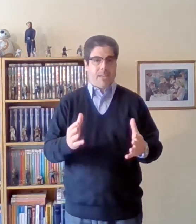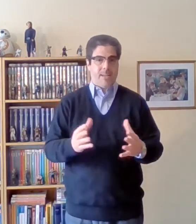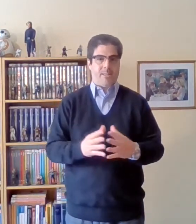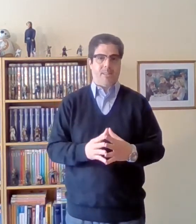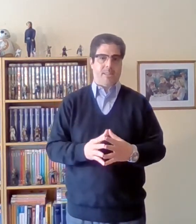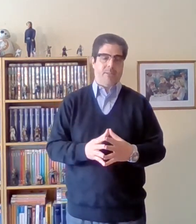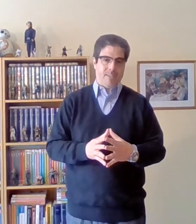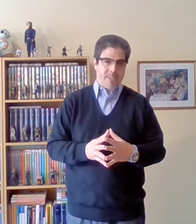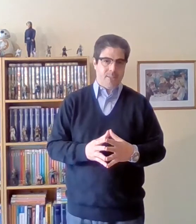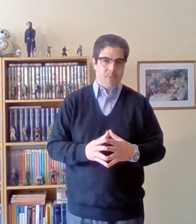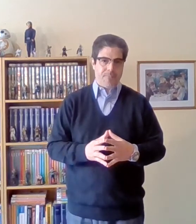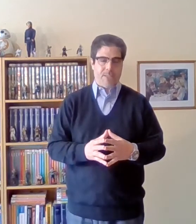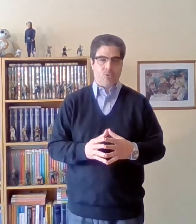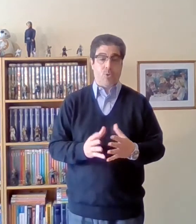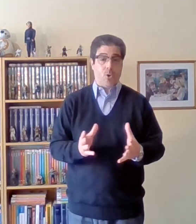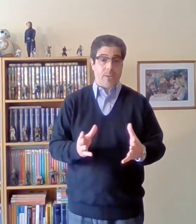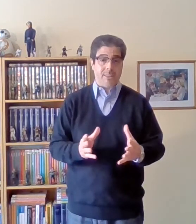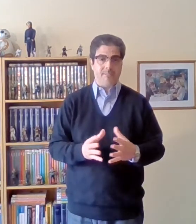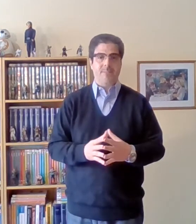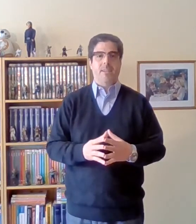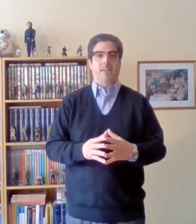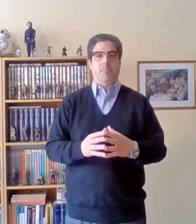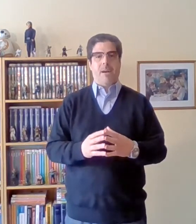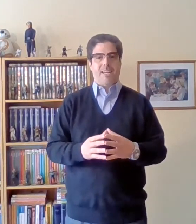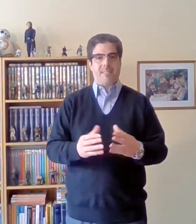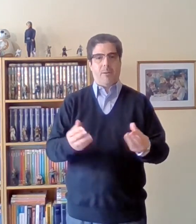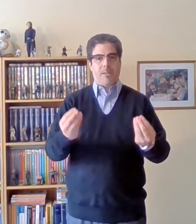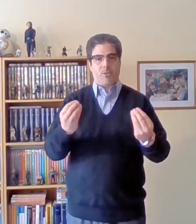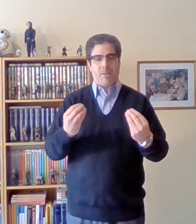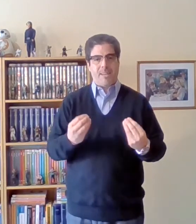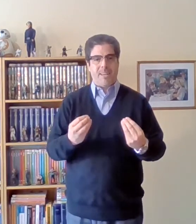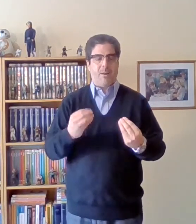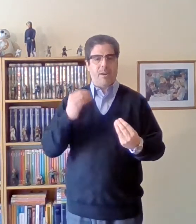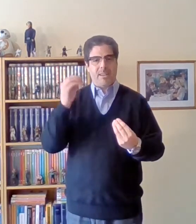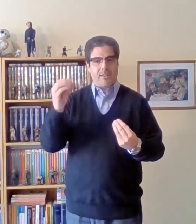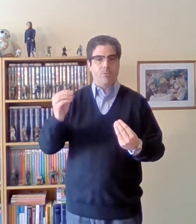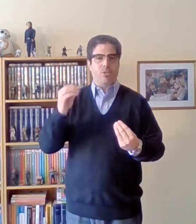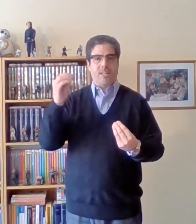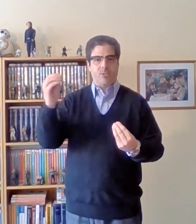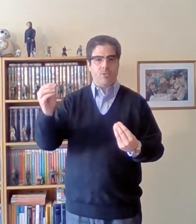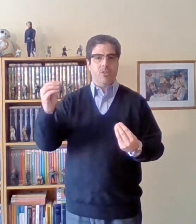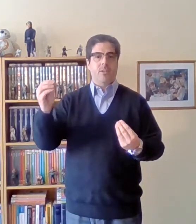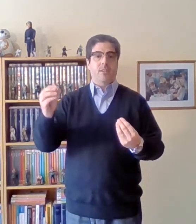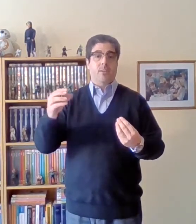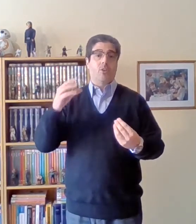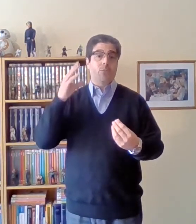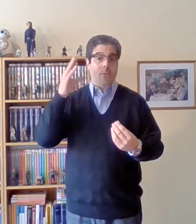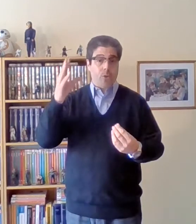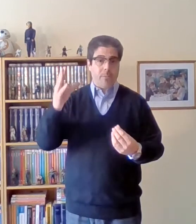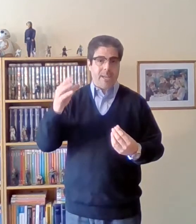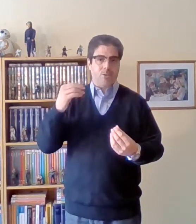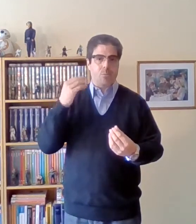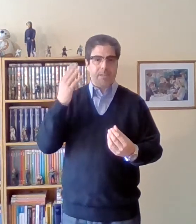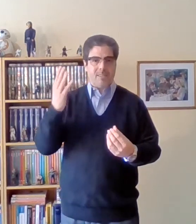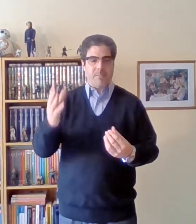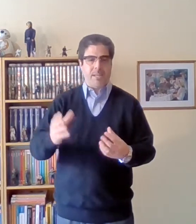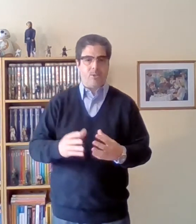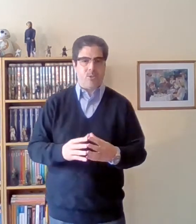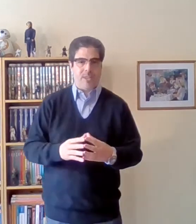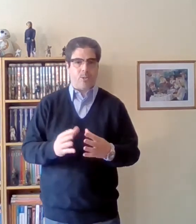establecido en sus obras, Marx las va a tomar y las va a ir refutando conforme a su pensamiento y a todo